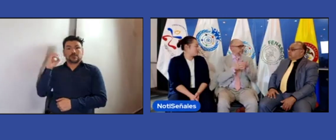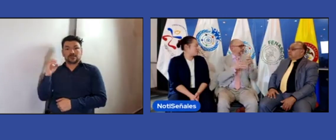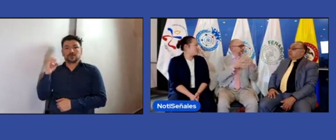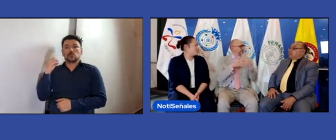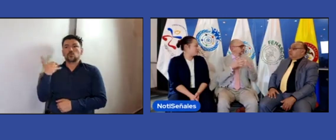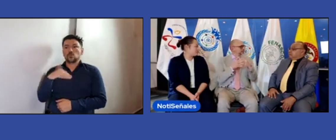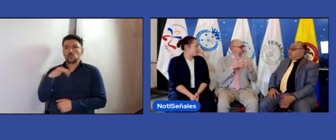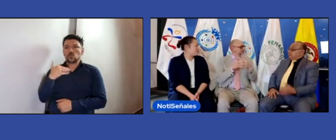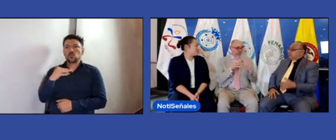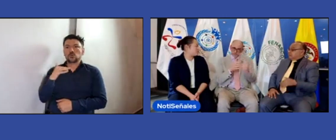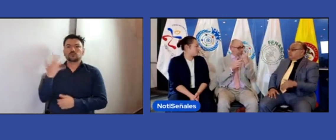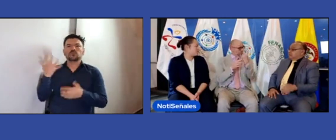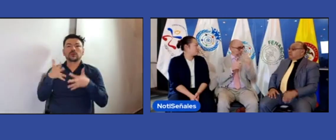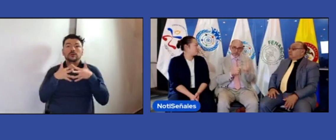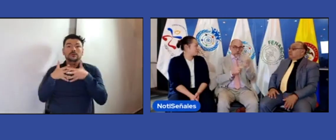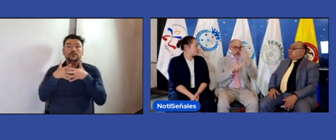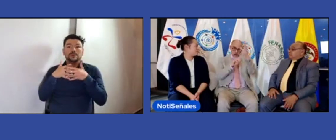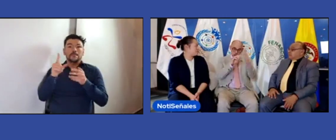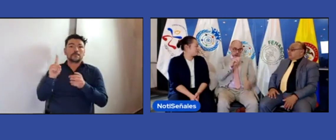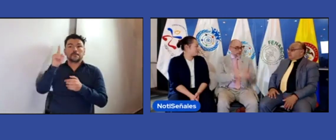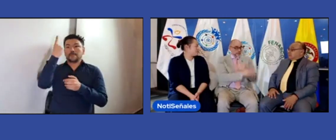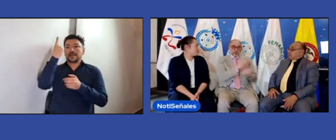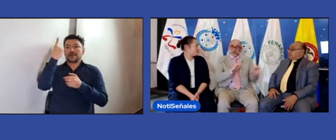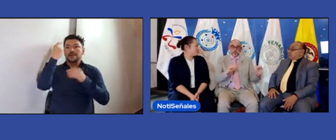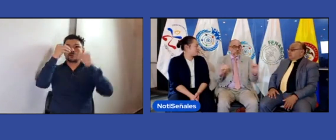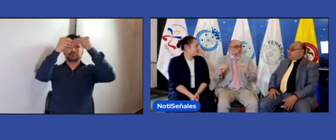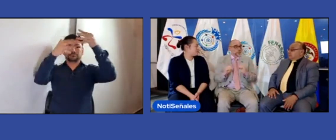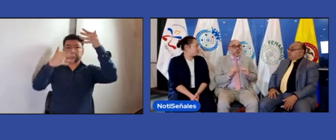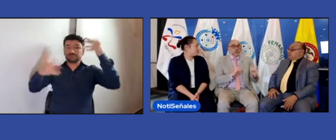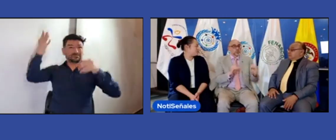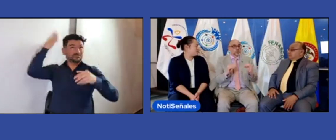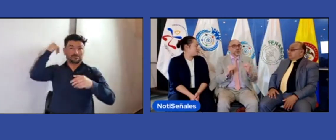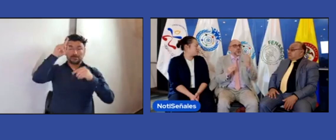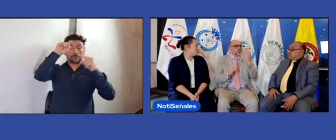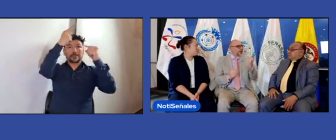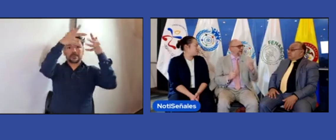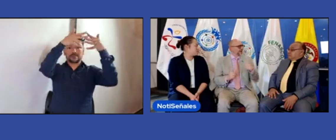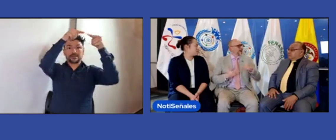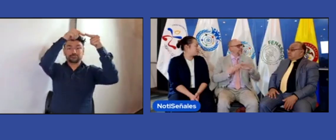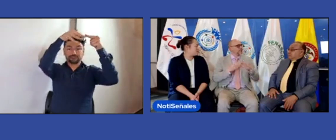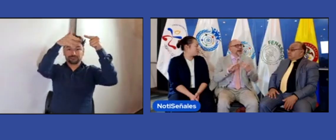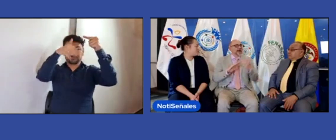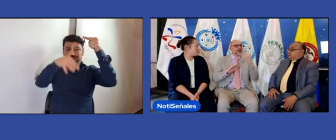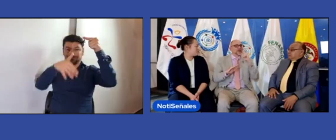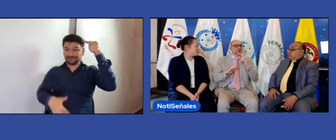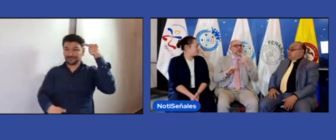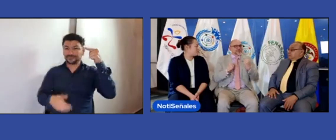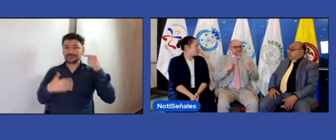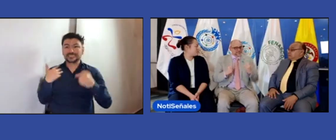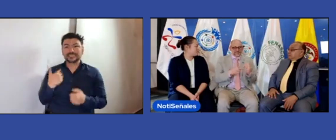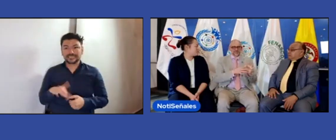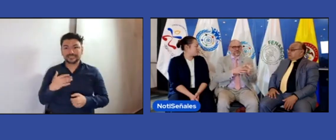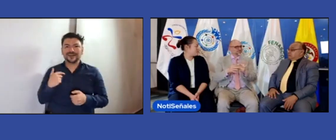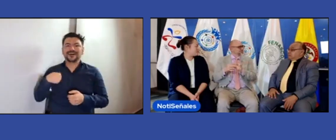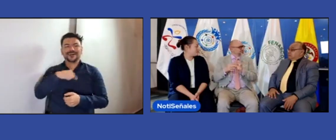la primera asociación de personas sordas, de personas con discapacidad, se creó acá en América Latina.